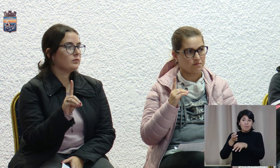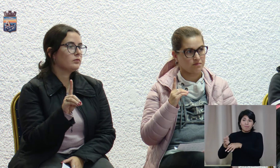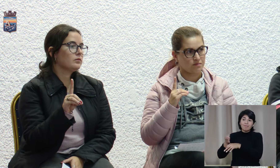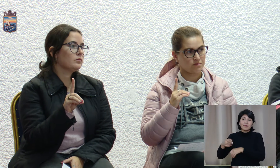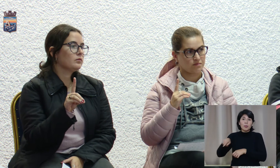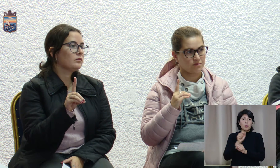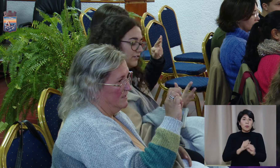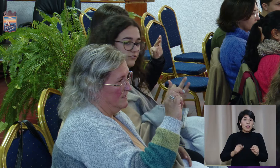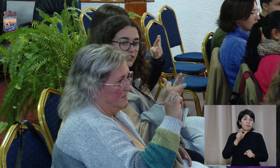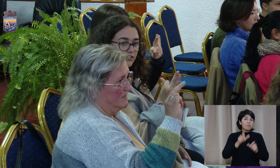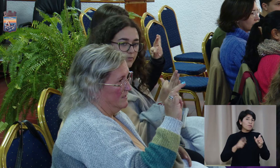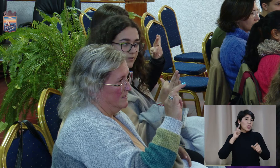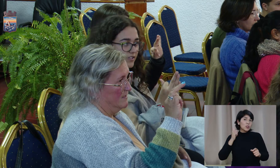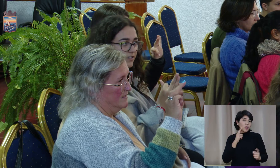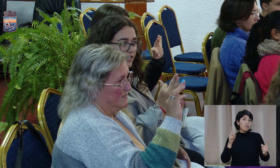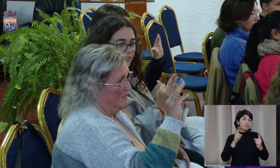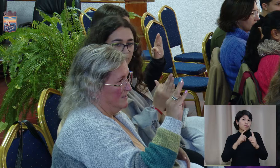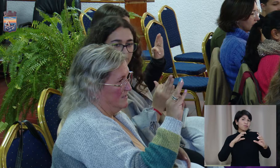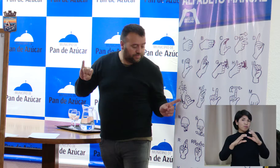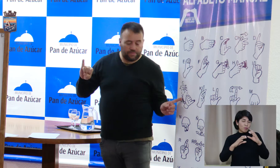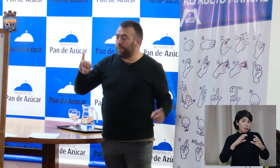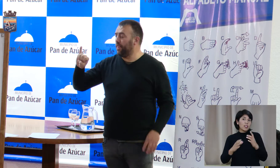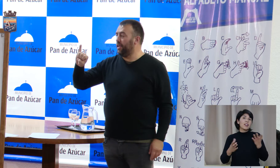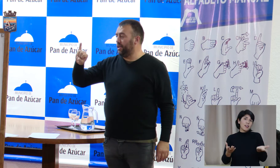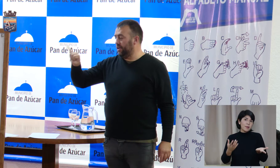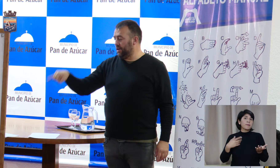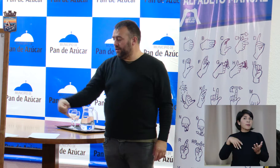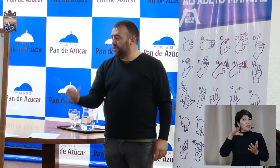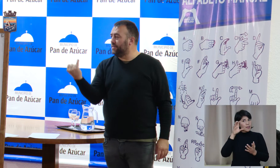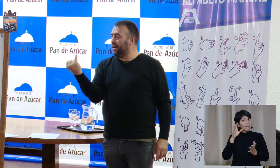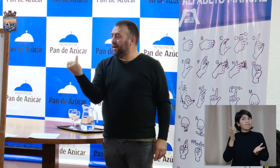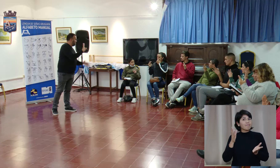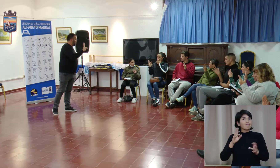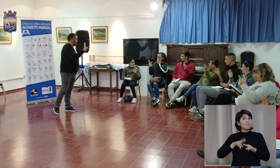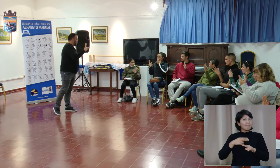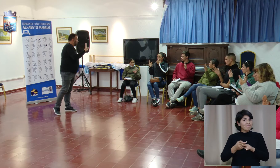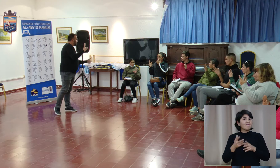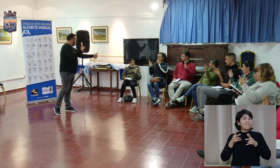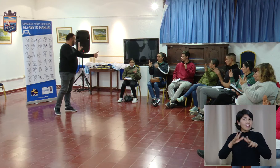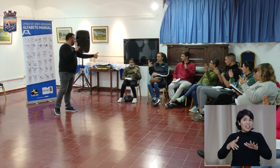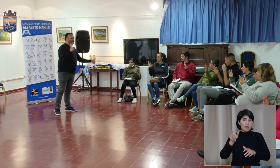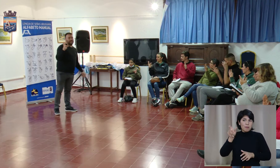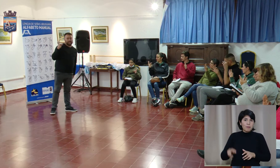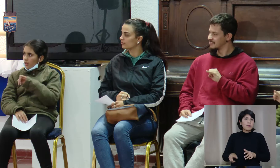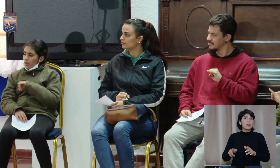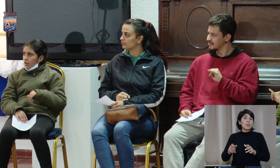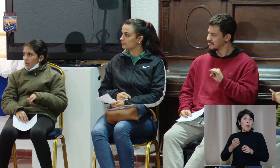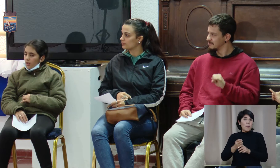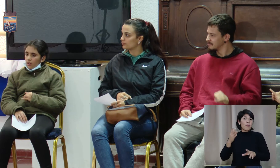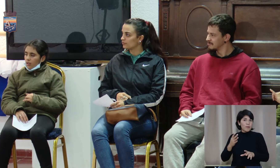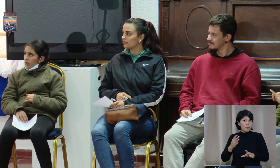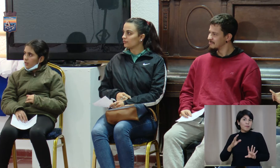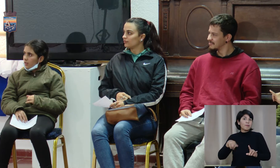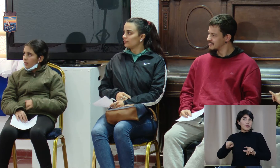para comunicarse con la persona sorda, más allá de que siempre recordamos que la voz de la persona sorda es la